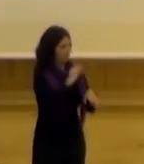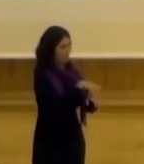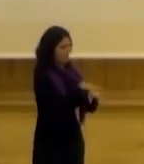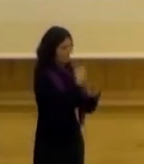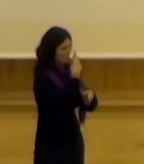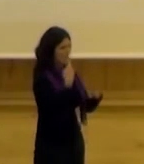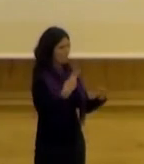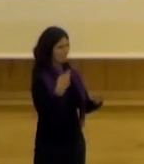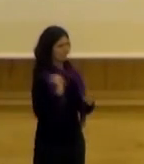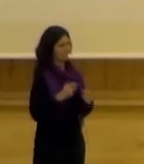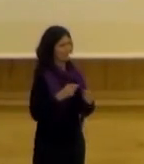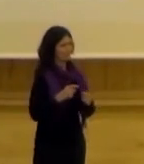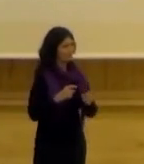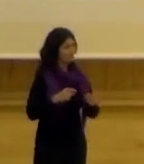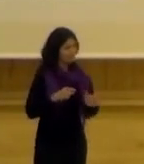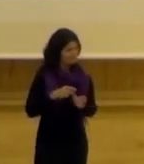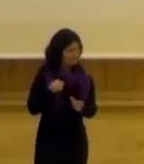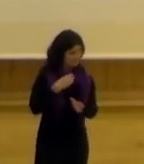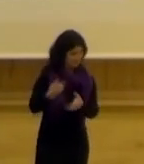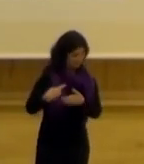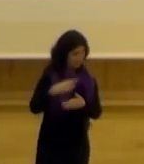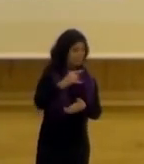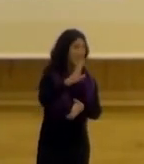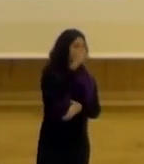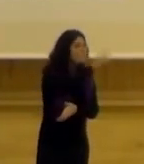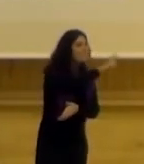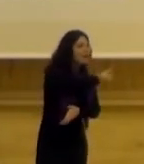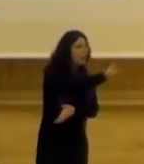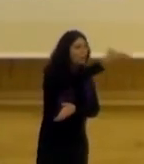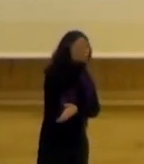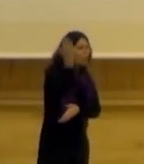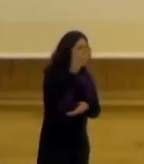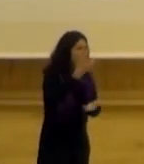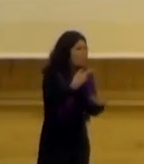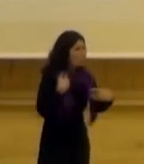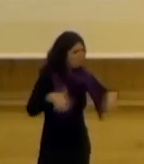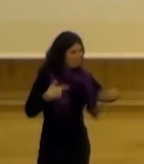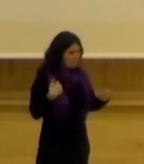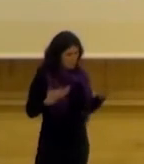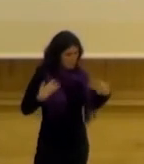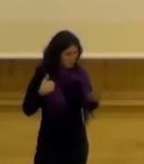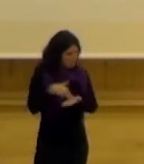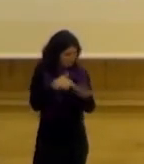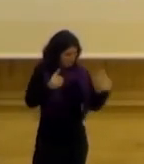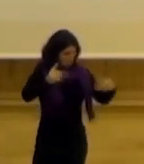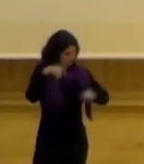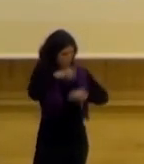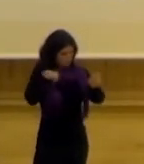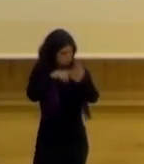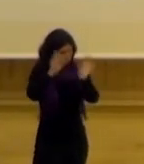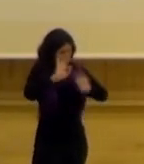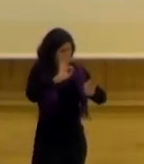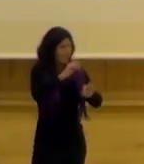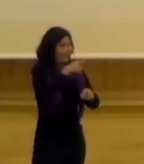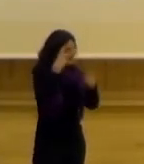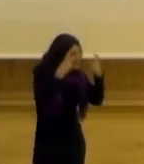pública por eso y es importante que participe gente que esté interesada en el proyecto aunque no pertenezca a ninguna asociación ¿no? eso también es